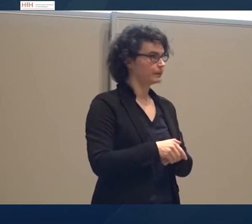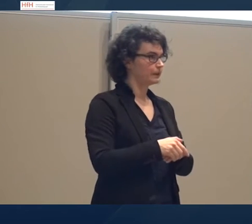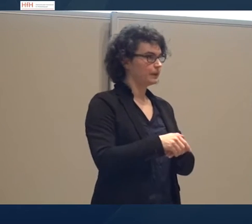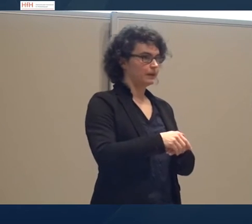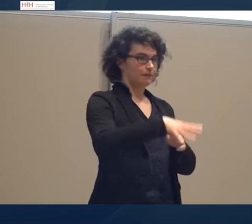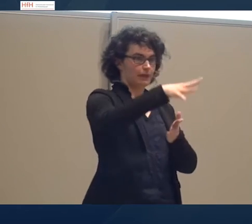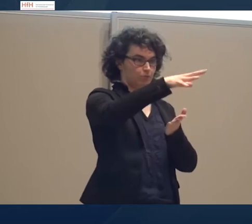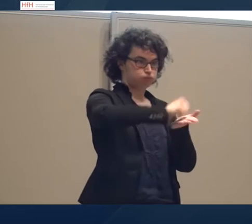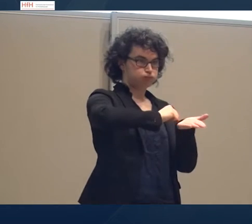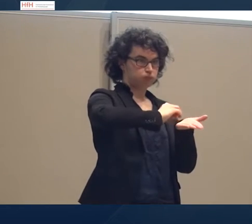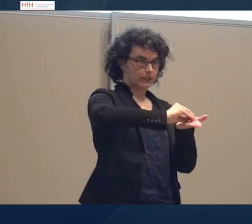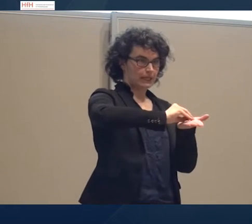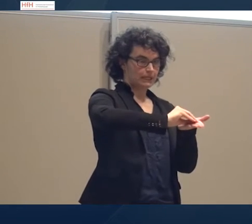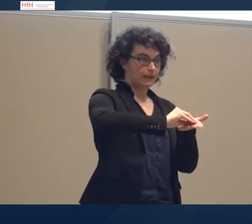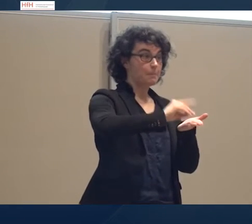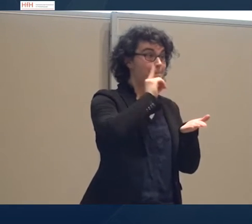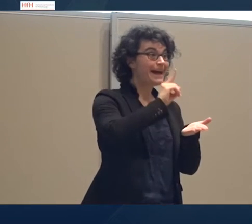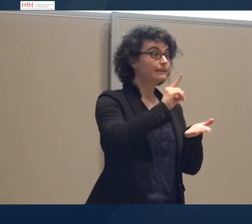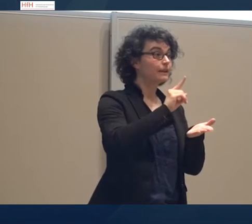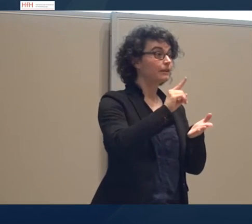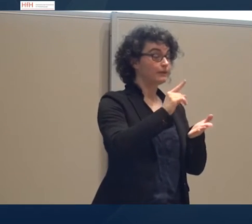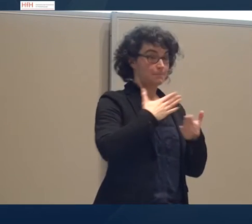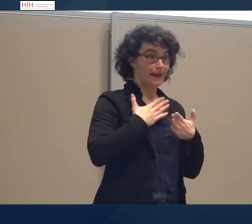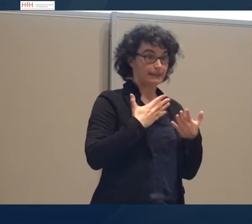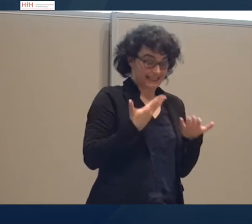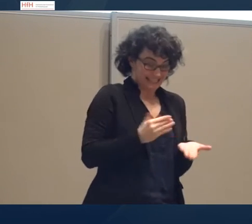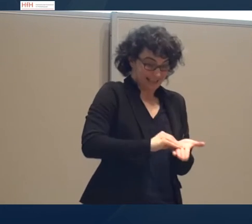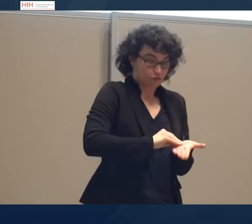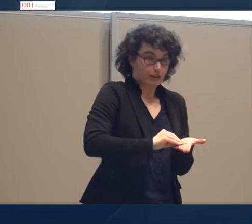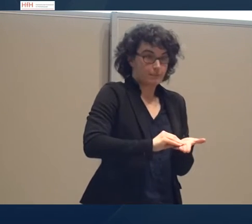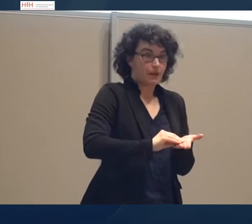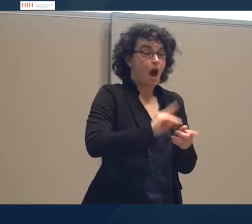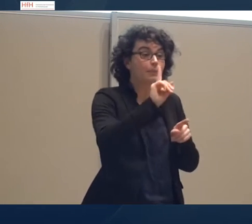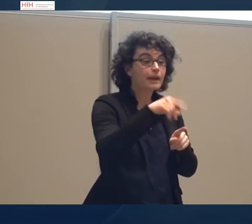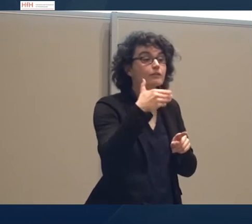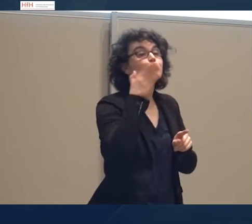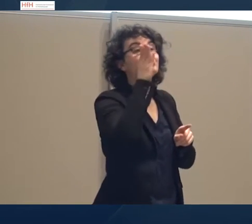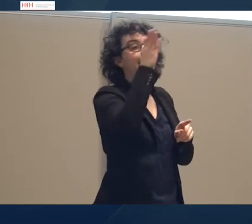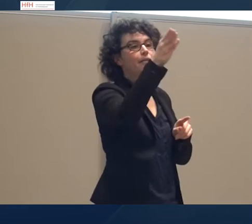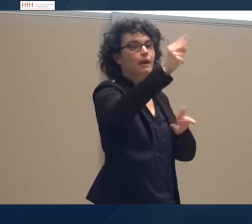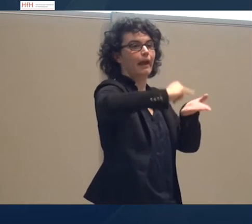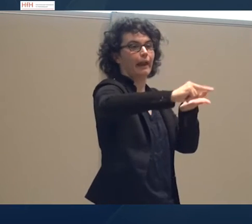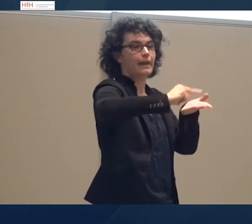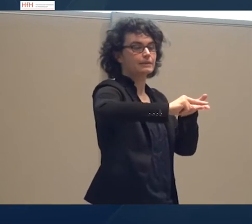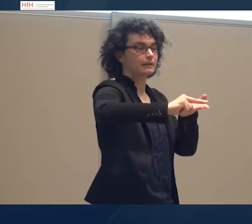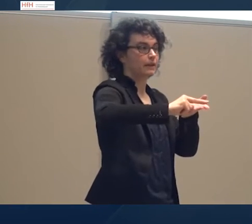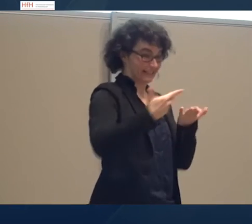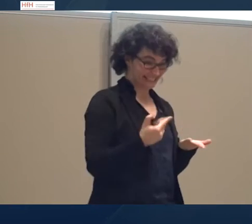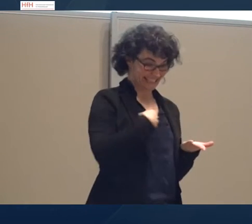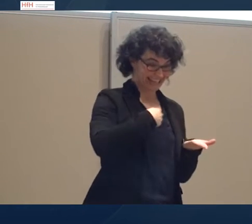der Mitreiber. Das heißt, jetzt geschrieben wird und viel später gelesen. Jetzt geschrieben und von jemand anderem, der jetzt